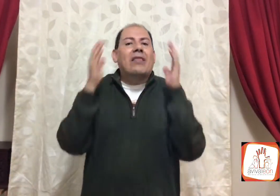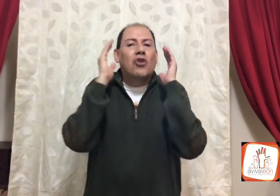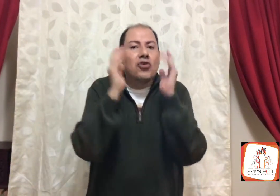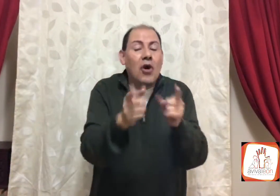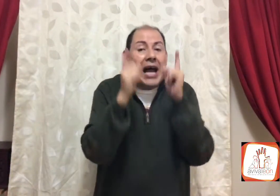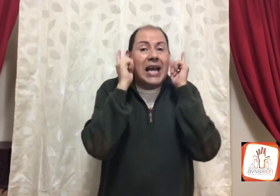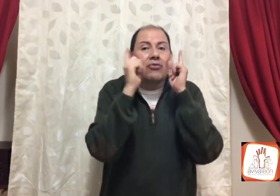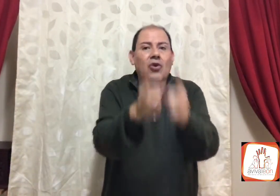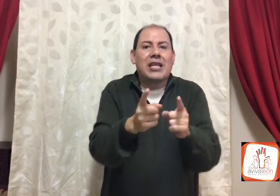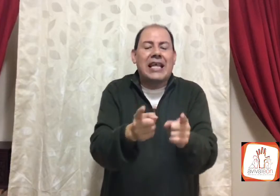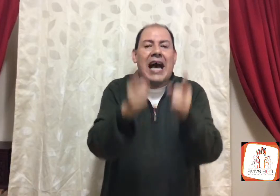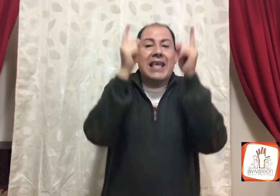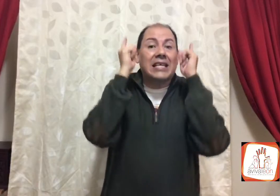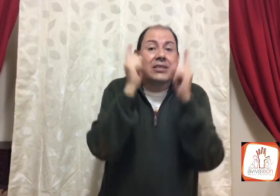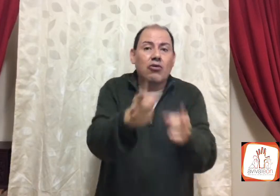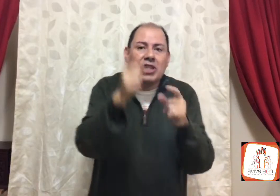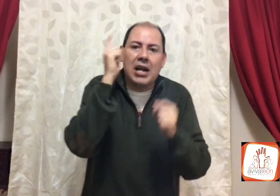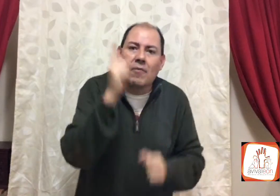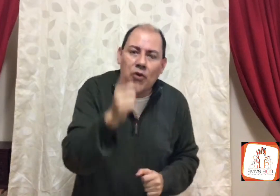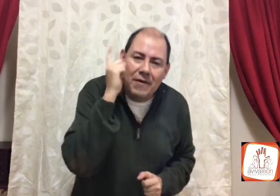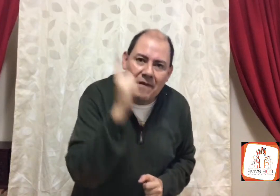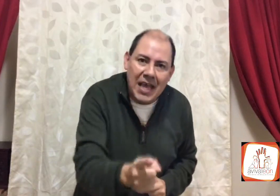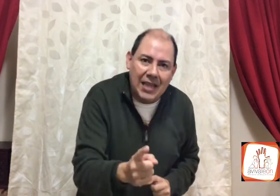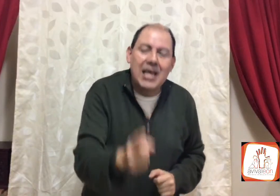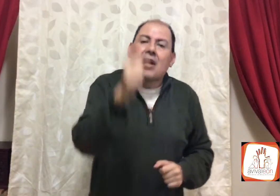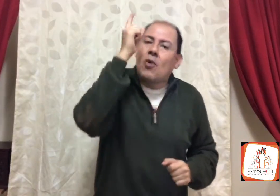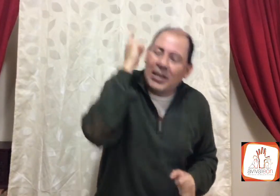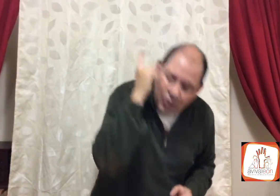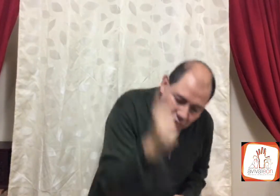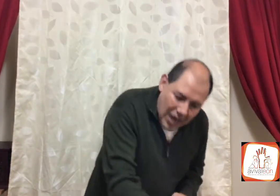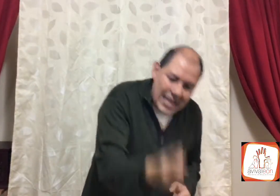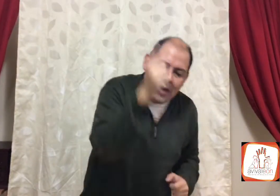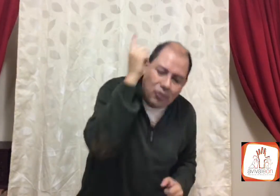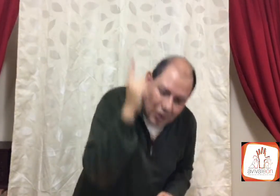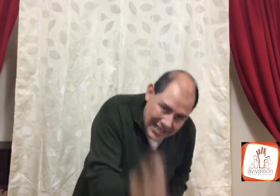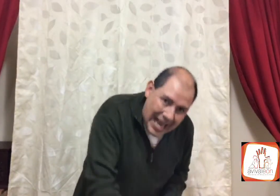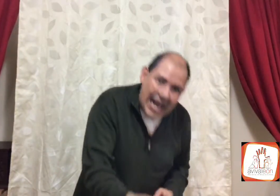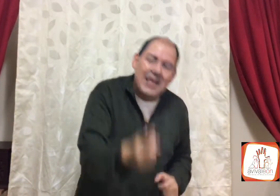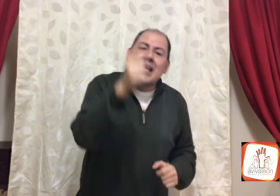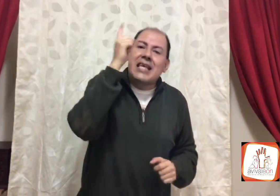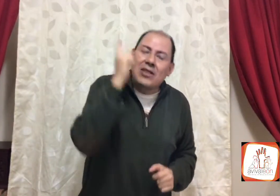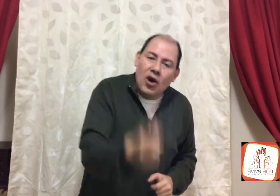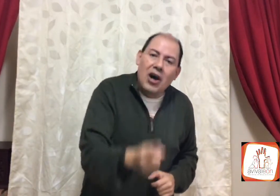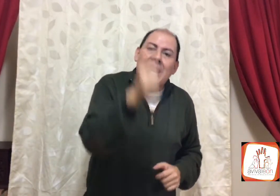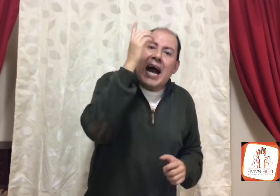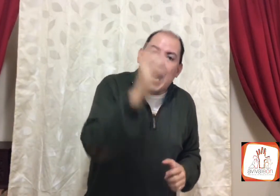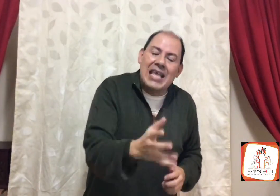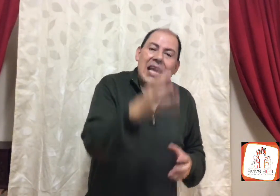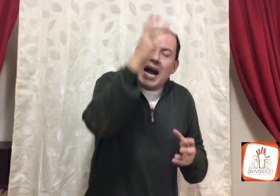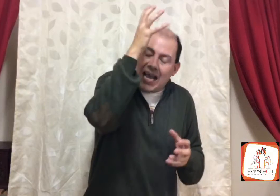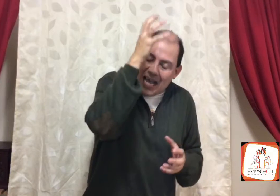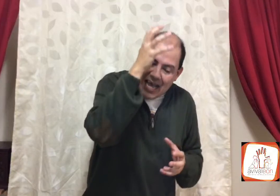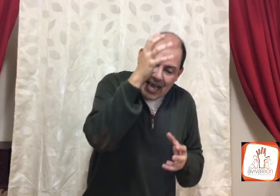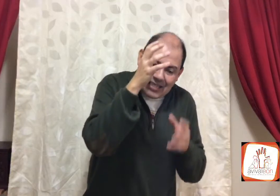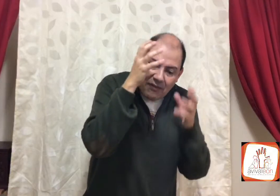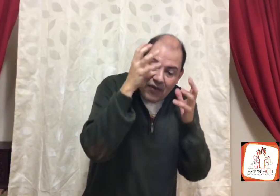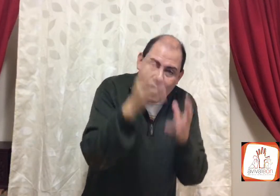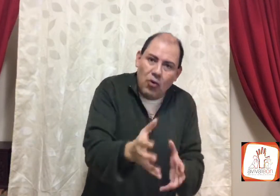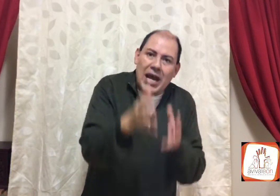cuando no hay autoridad, escúchalo muy bien, cuando no hay autoridad, y no hay, esa figura